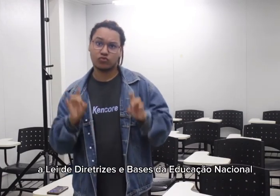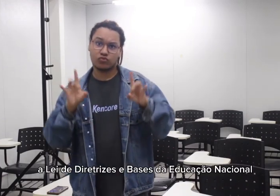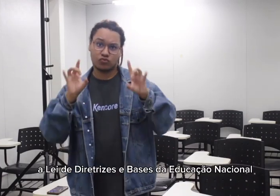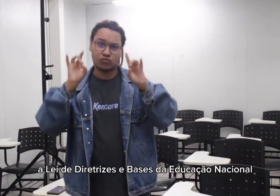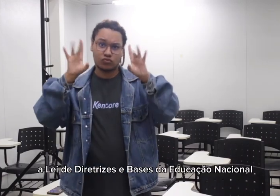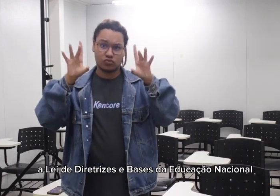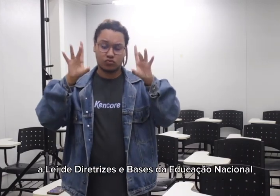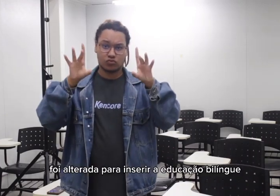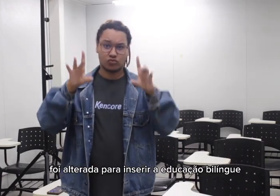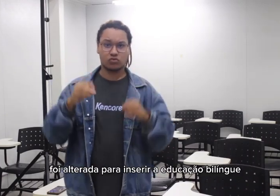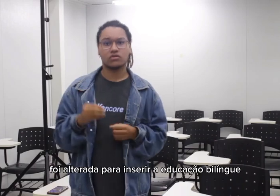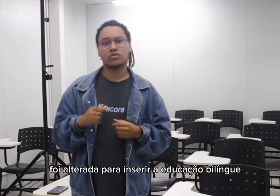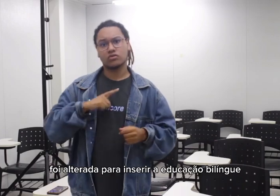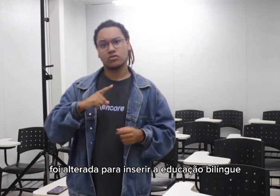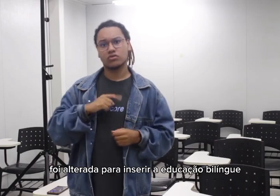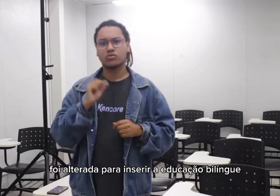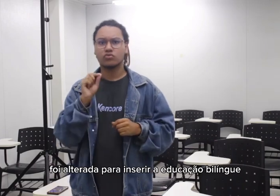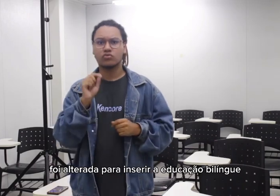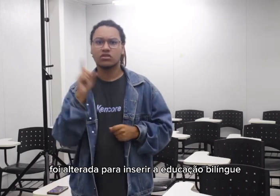bilingue para surdos nas escolas.